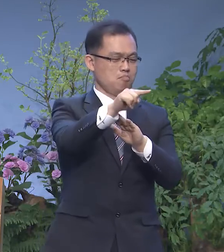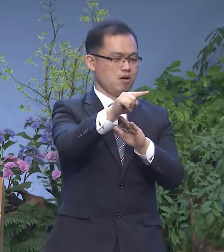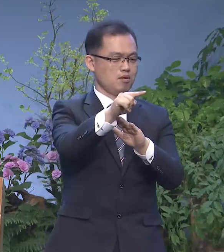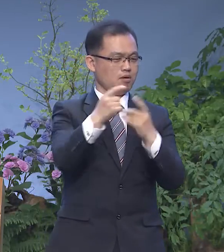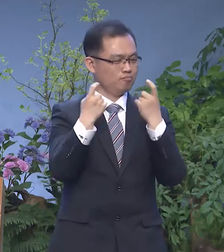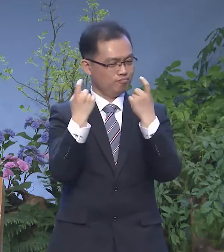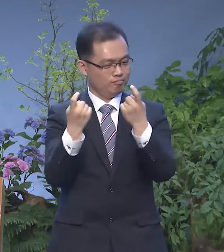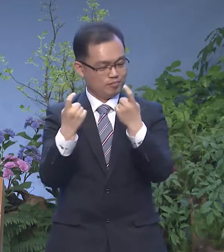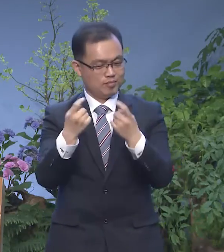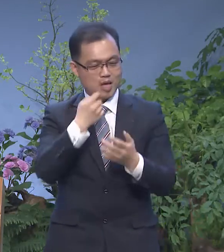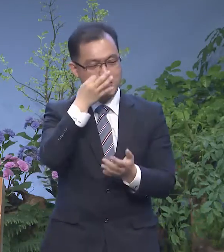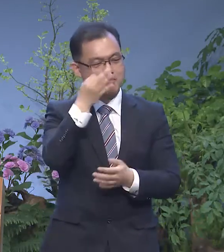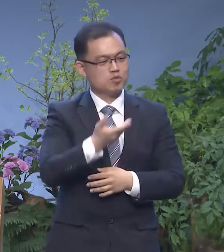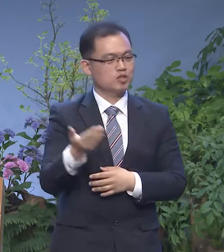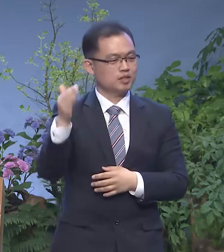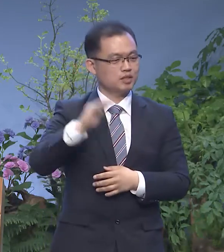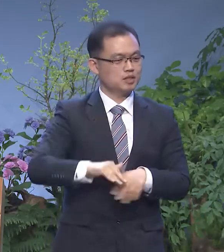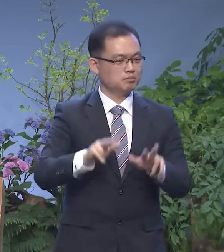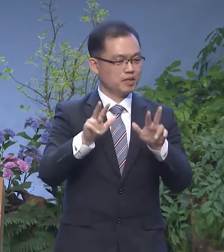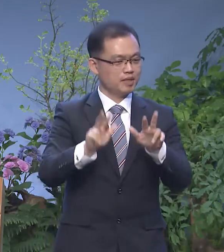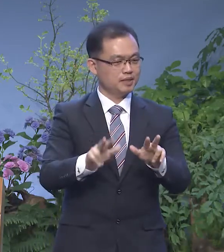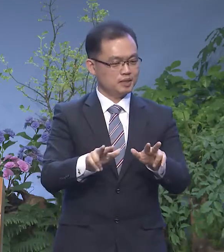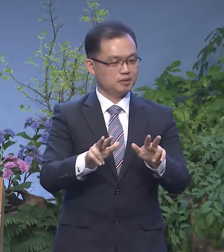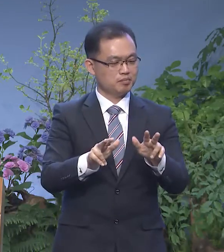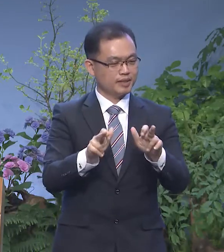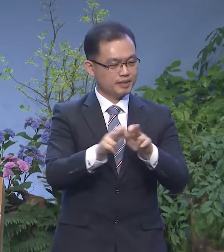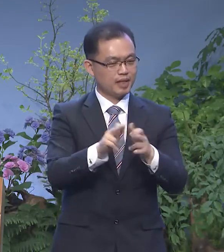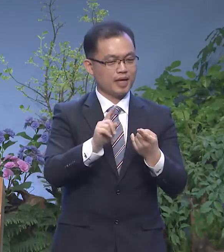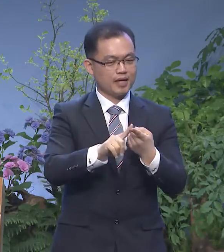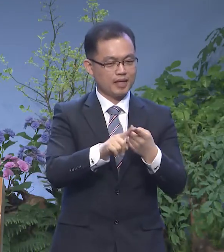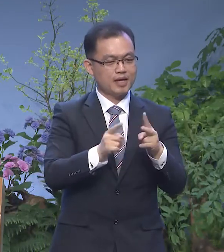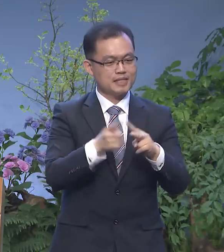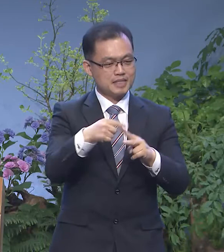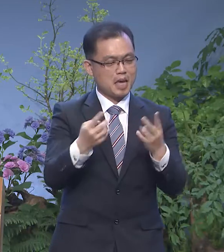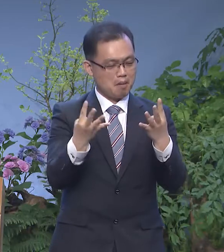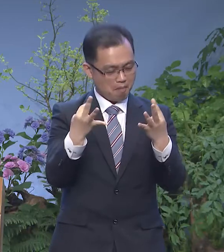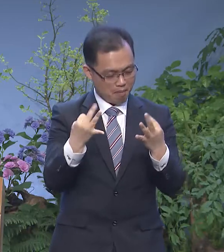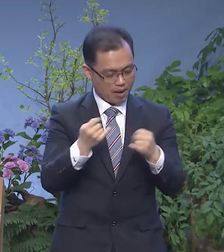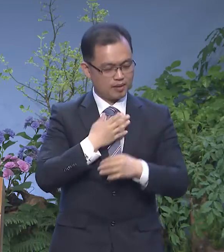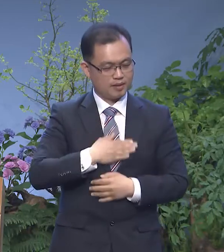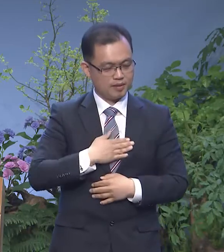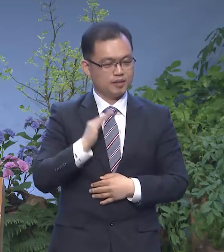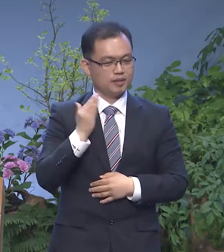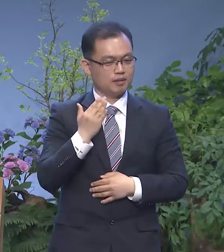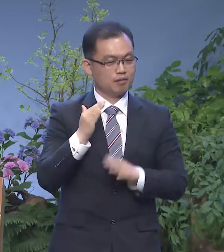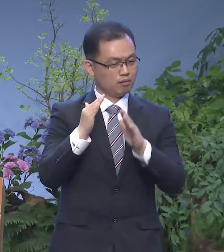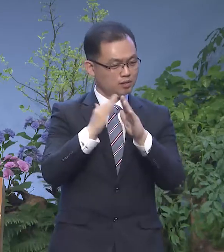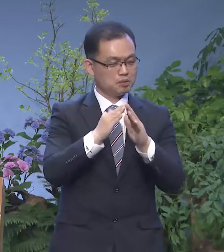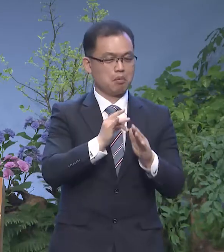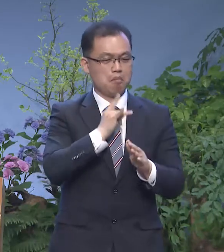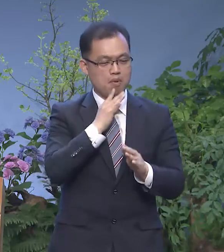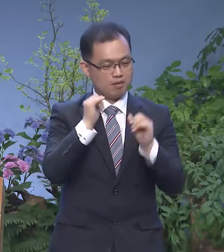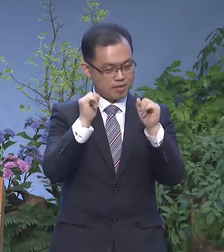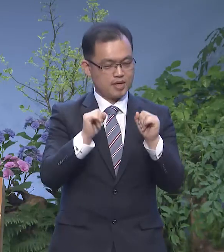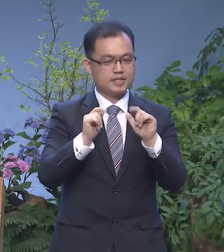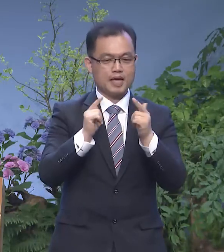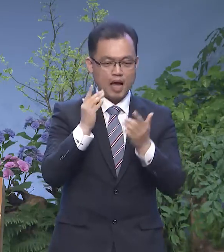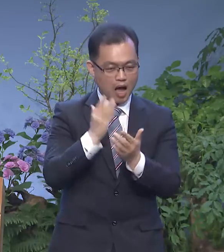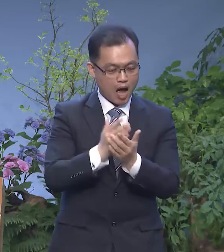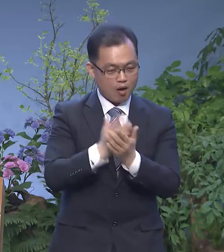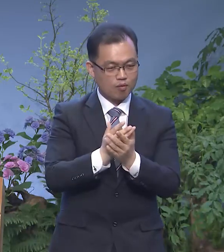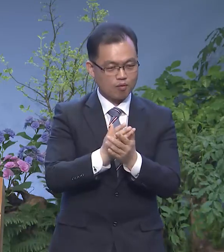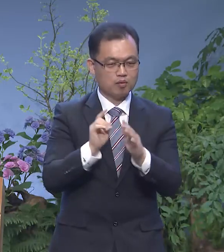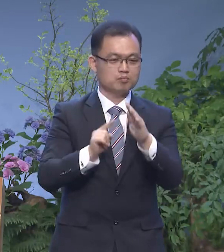이제는 장애인에 대한 이해도 많이 깊어지고 장애인도 이제 집안에 있지 않냐고 바깥 나들이와 많은